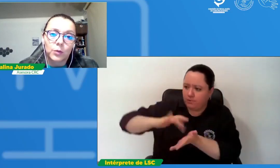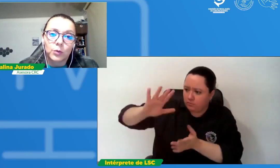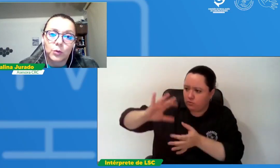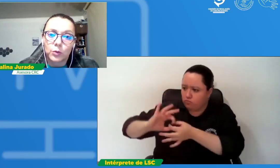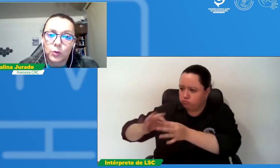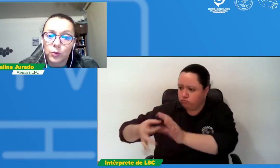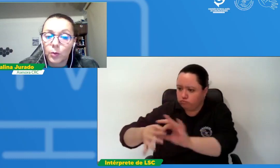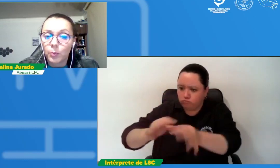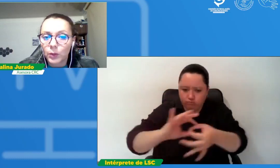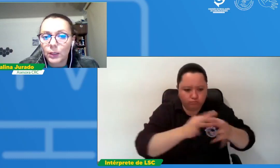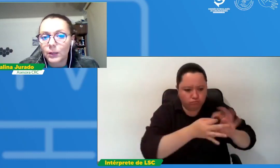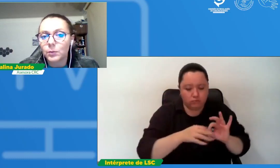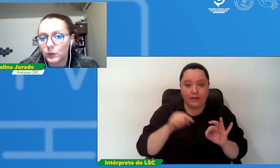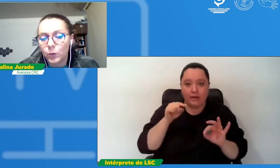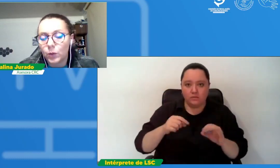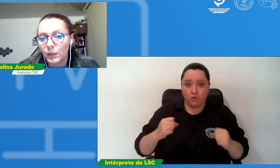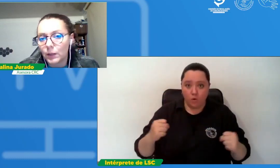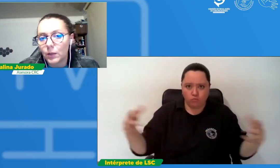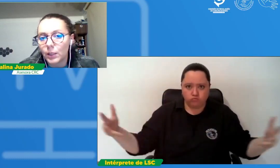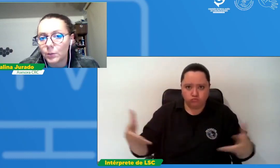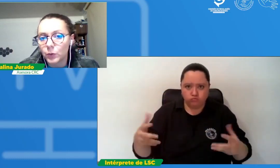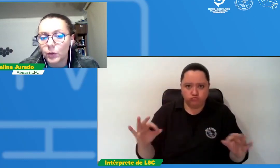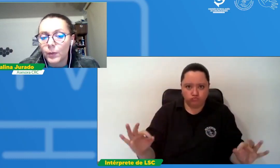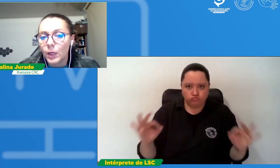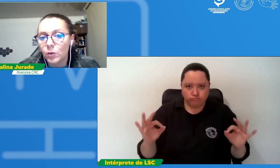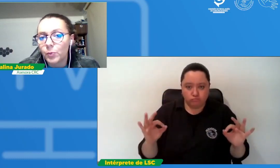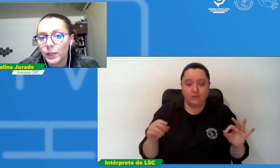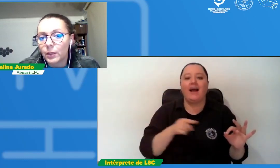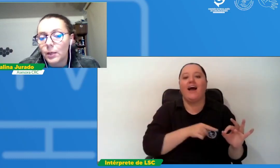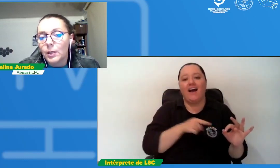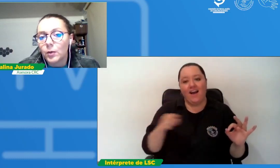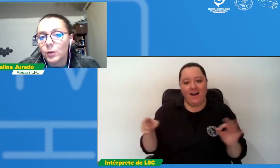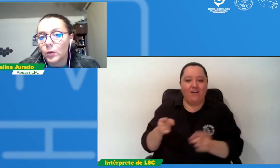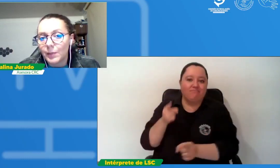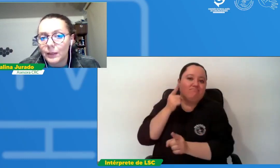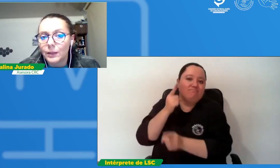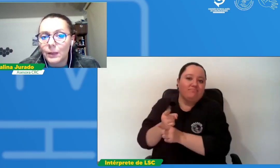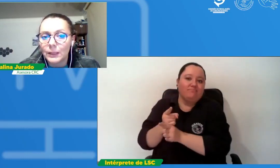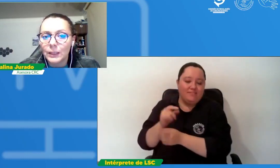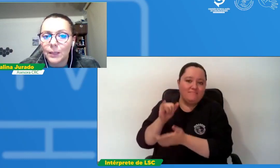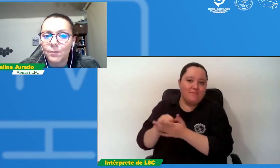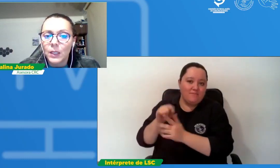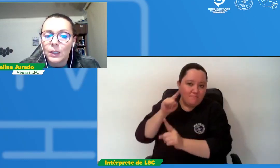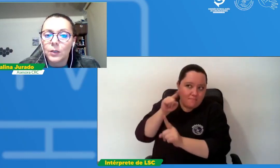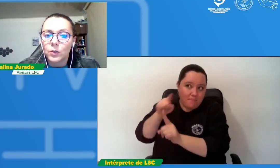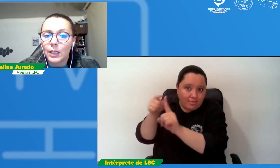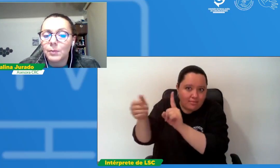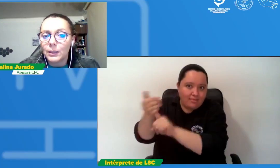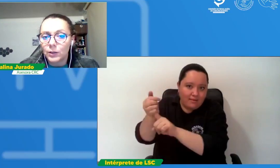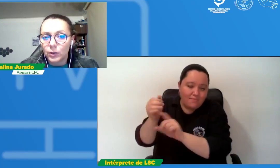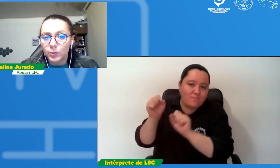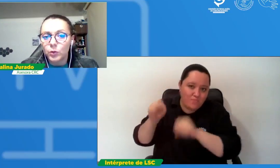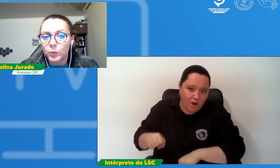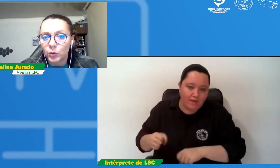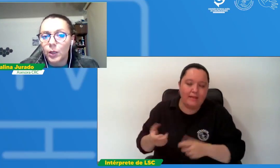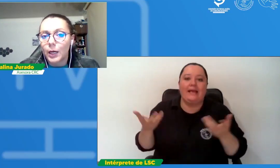potentes seguramente lograremos cumplir con la meta establecida entonces la invitación por supuesto a